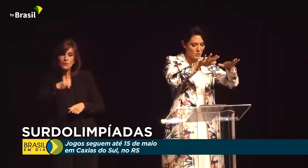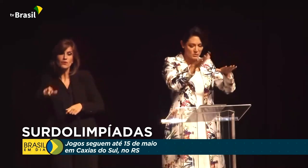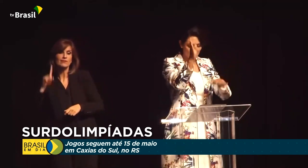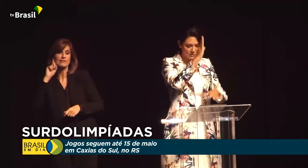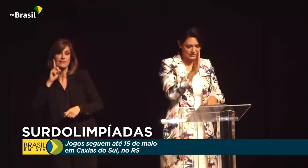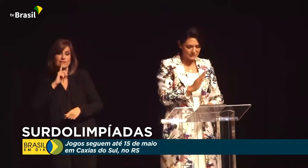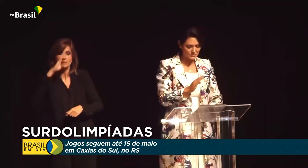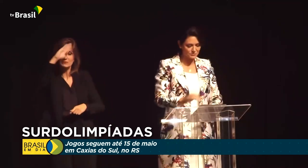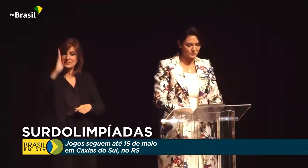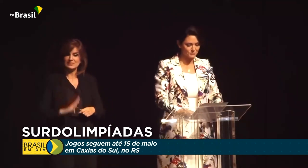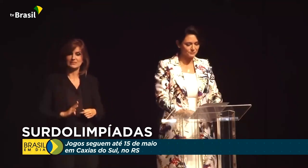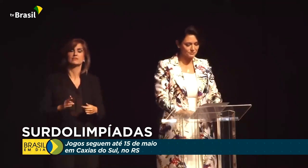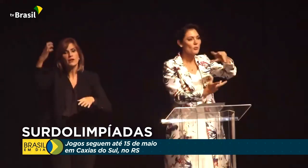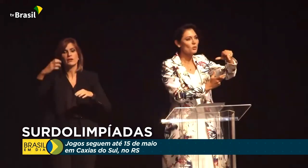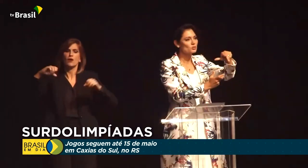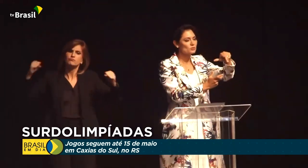país.